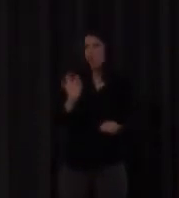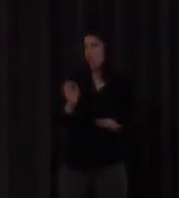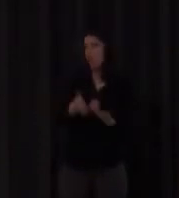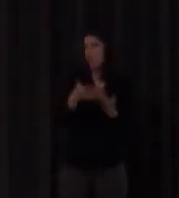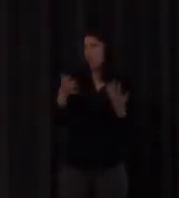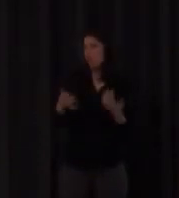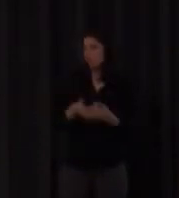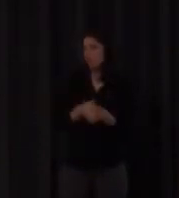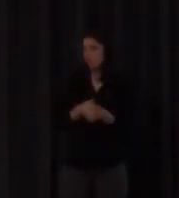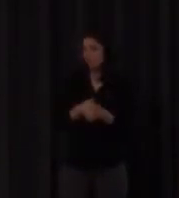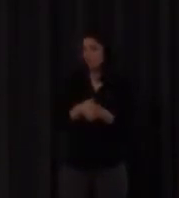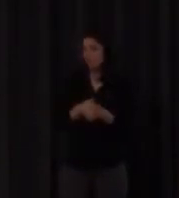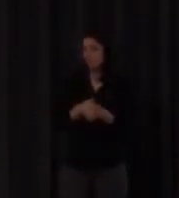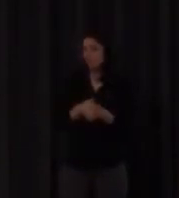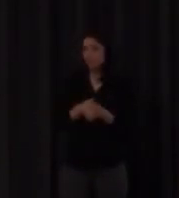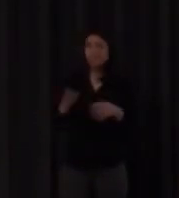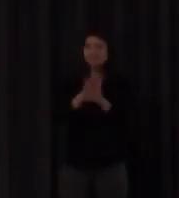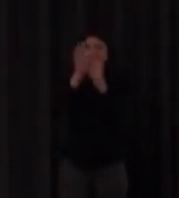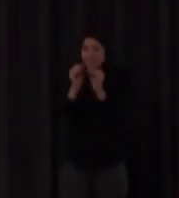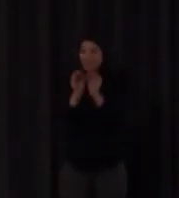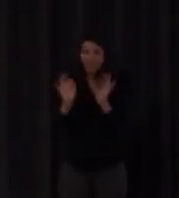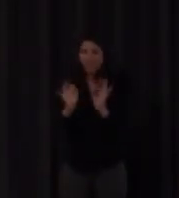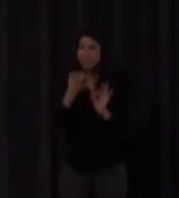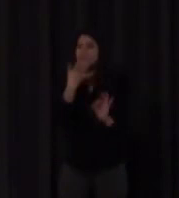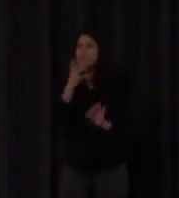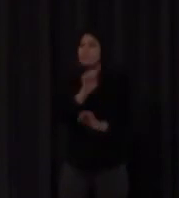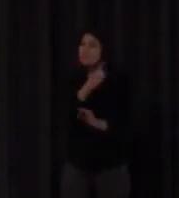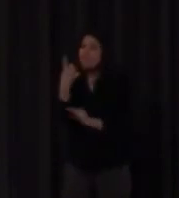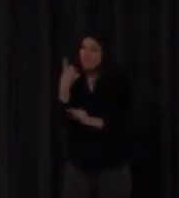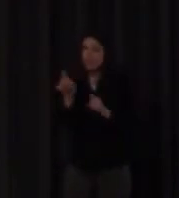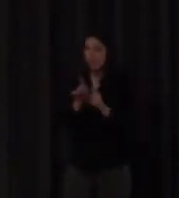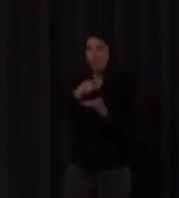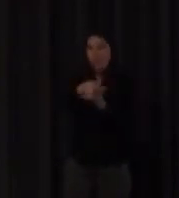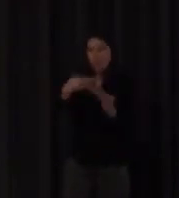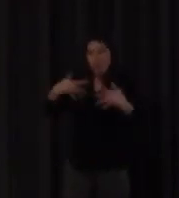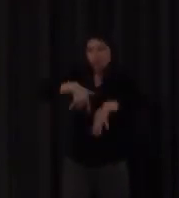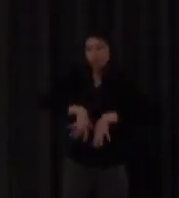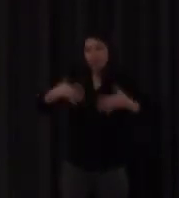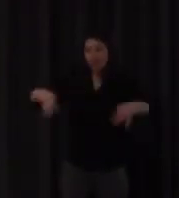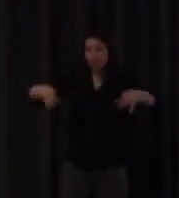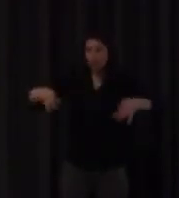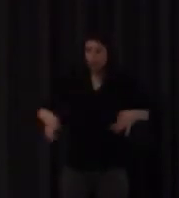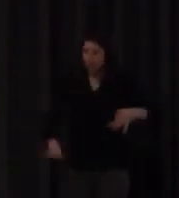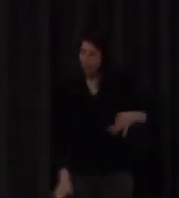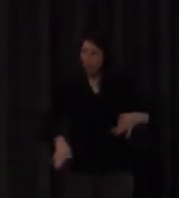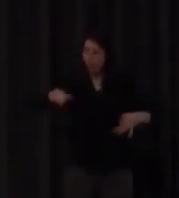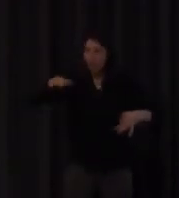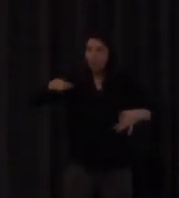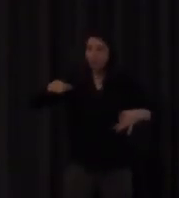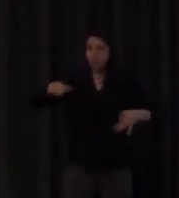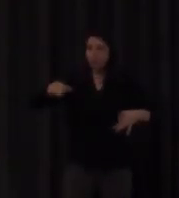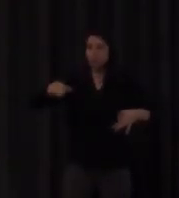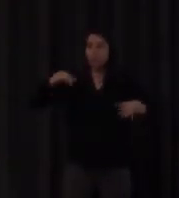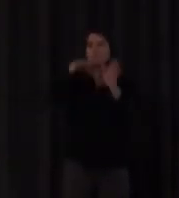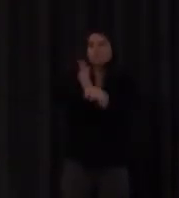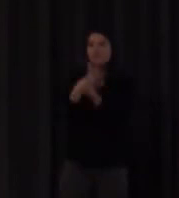que primero que lo que se adquiere de manera natural el lenguaje que se adquiere es un lenguaje que es adquirido que